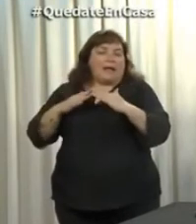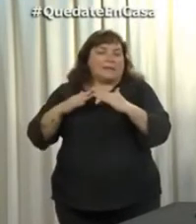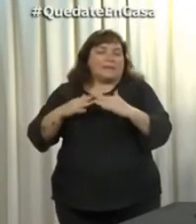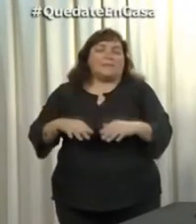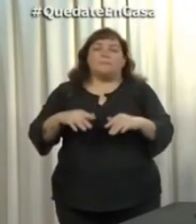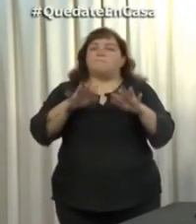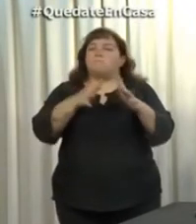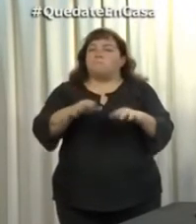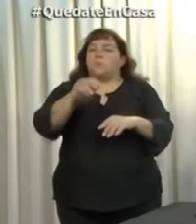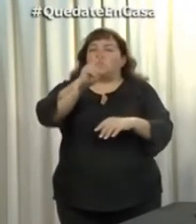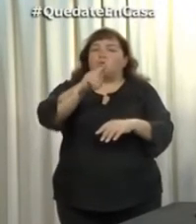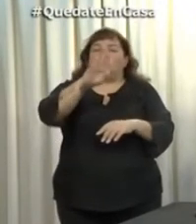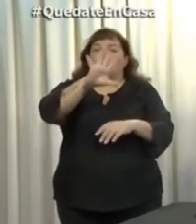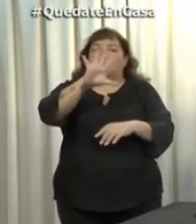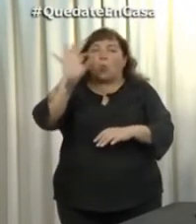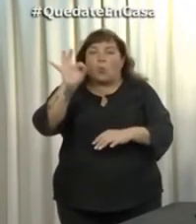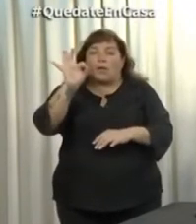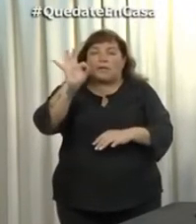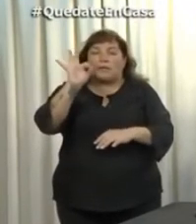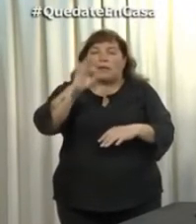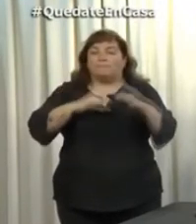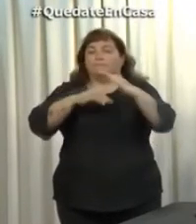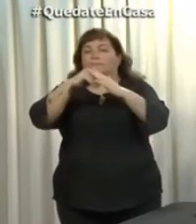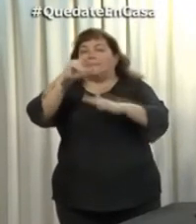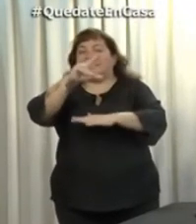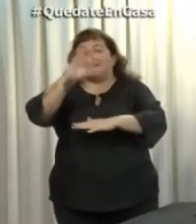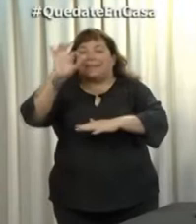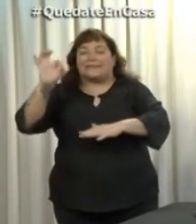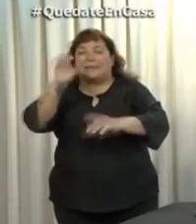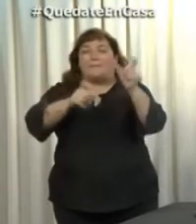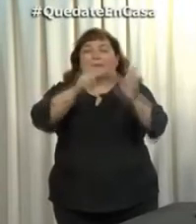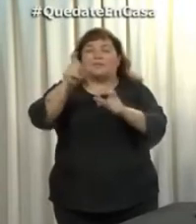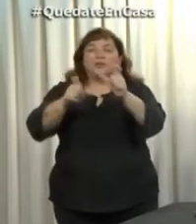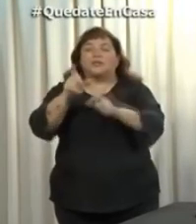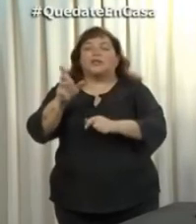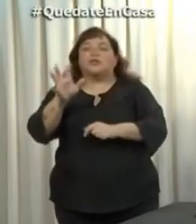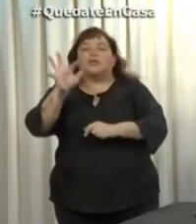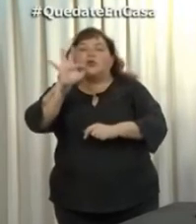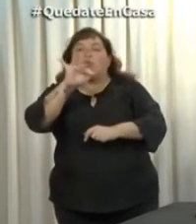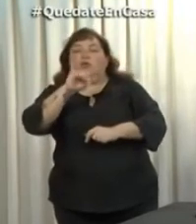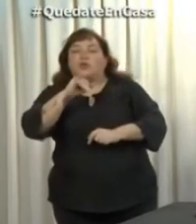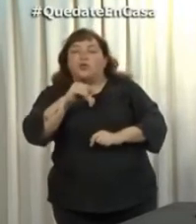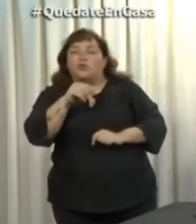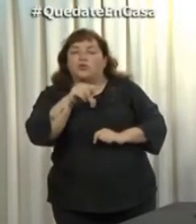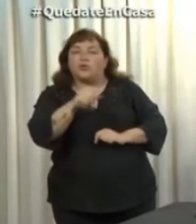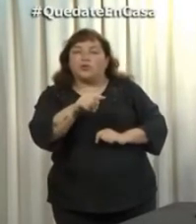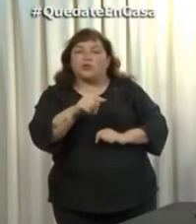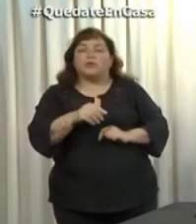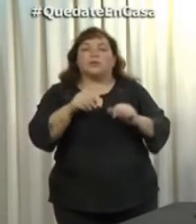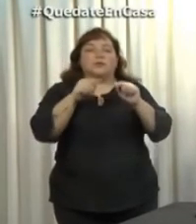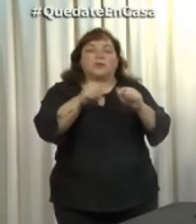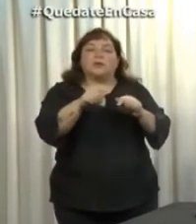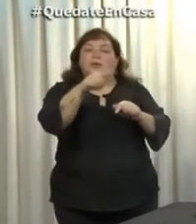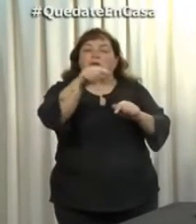de 250 a 300 personas por día que